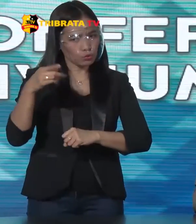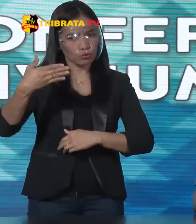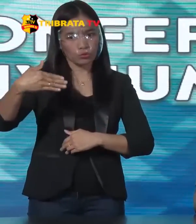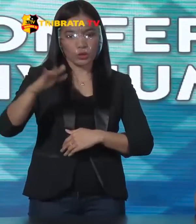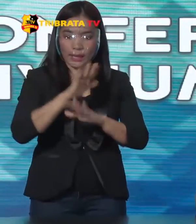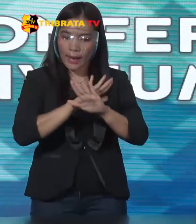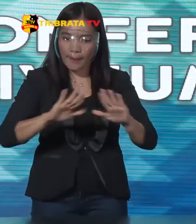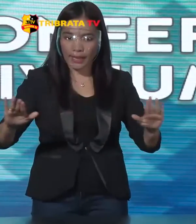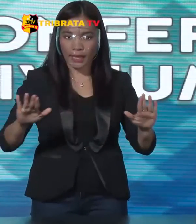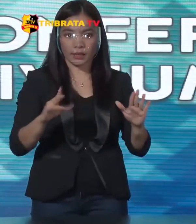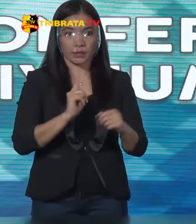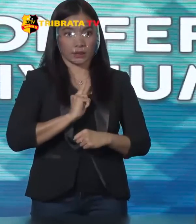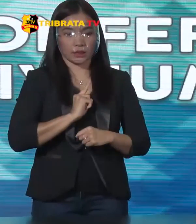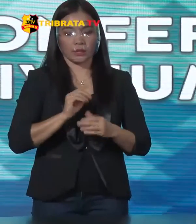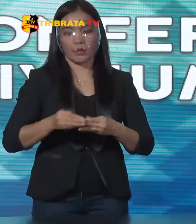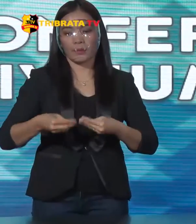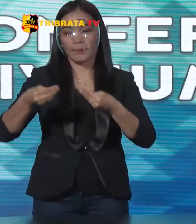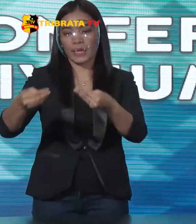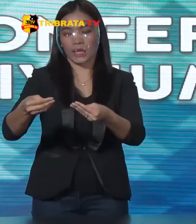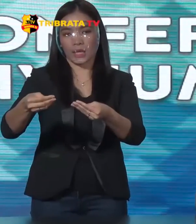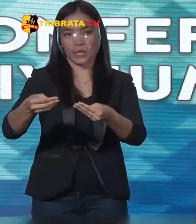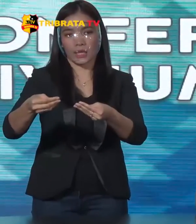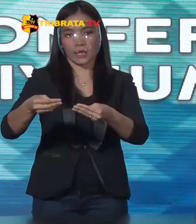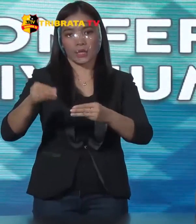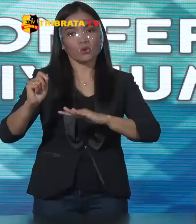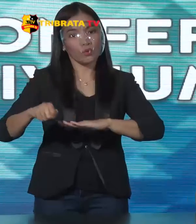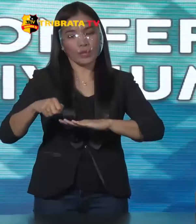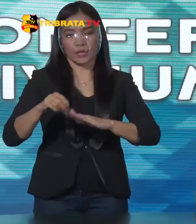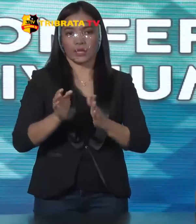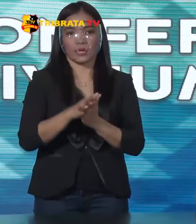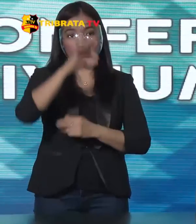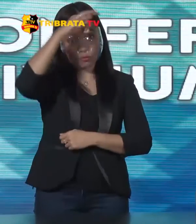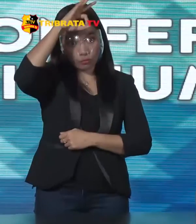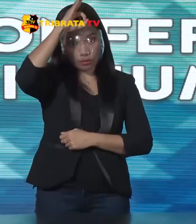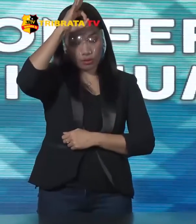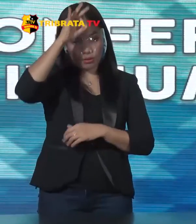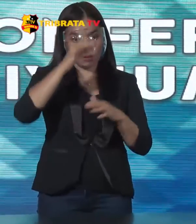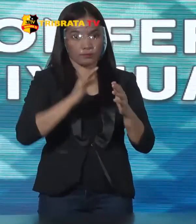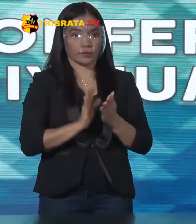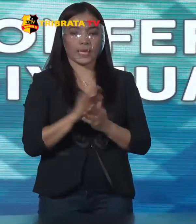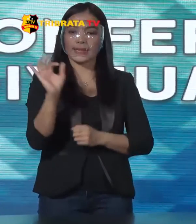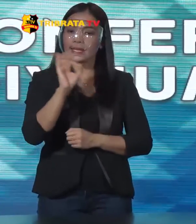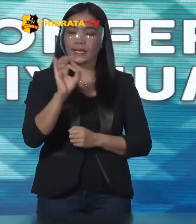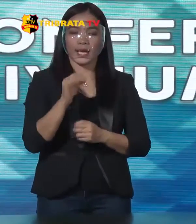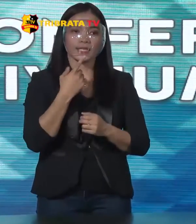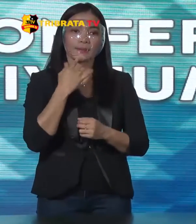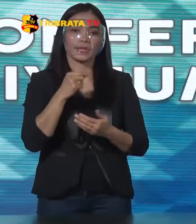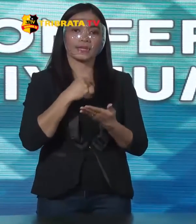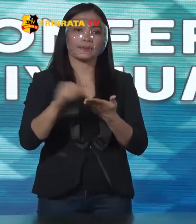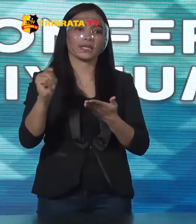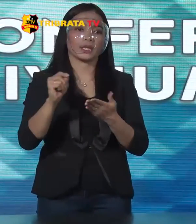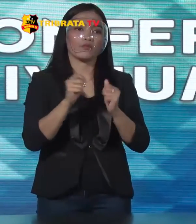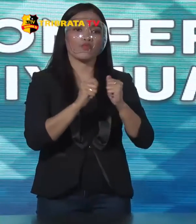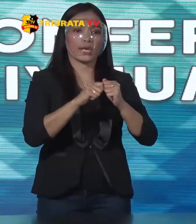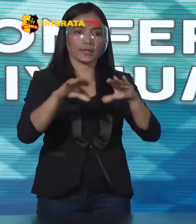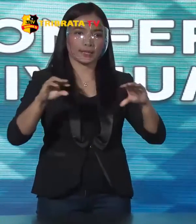pengaman internal Akan mengambil tindakan Terhadap anggota Anggota Polri Yang tidak disiplin Di dalam pelaksanaan